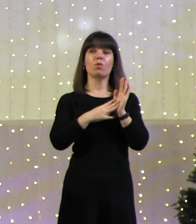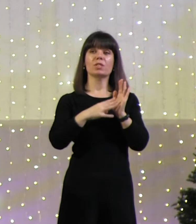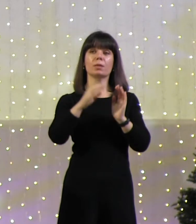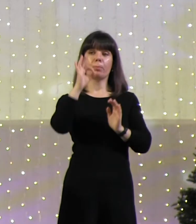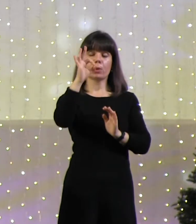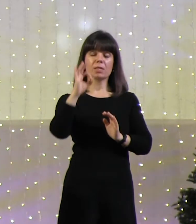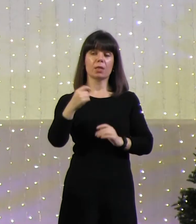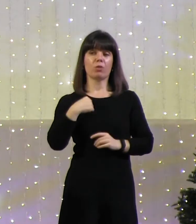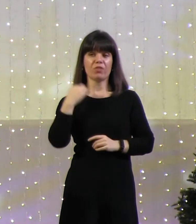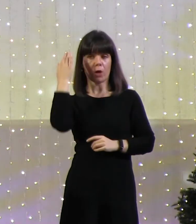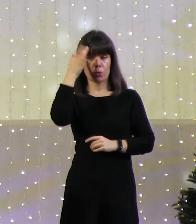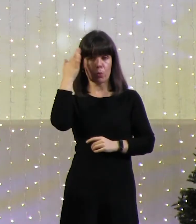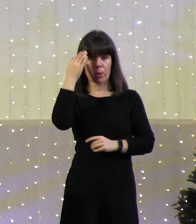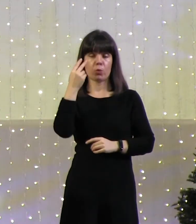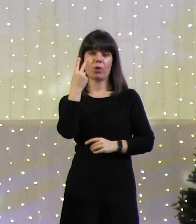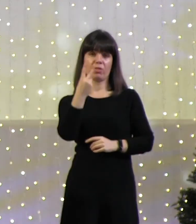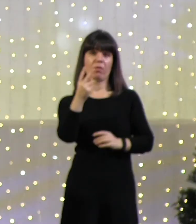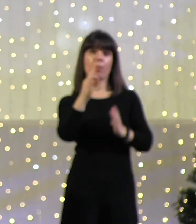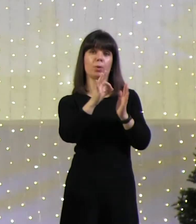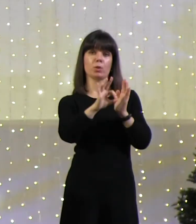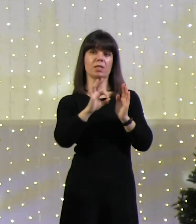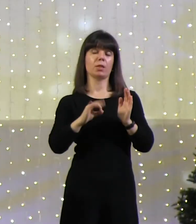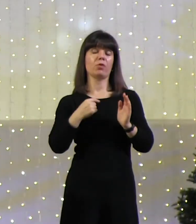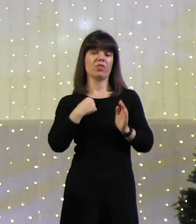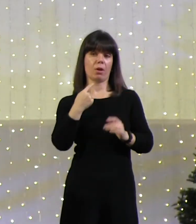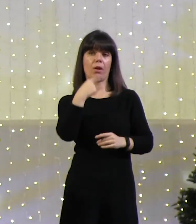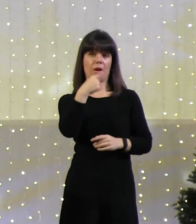И люди, которые рядом со мной из-за этого страдают.